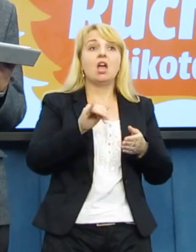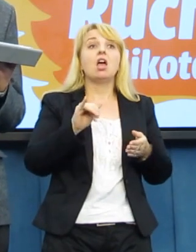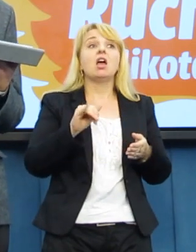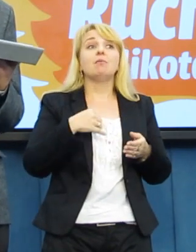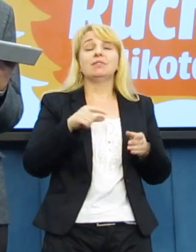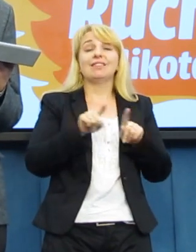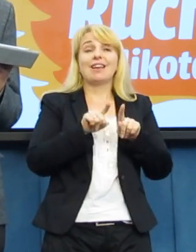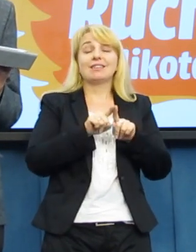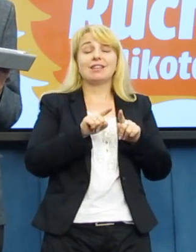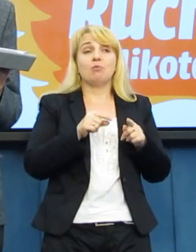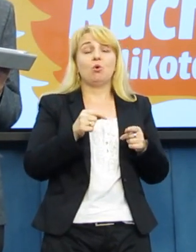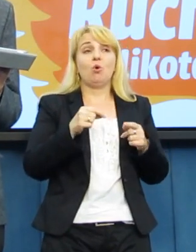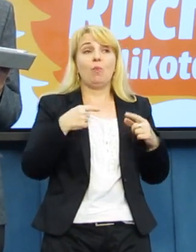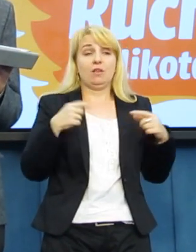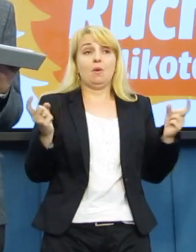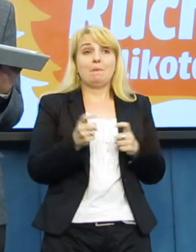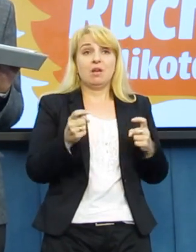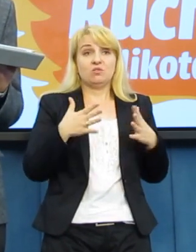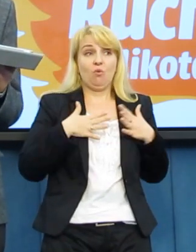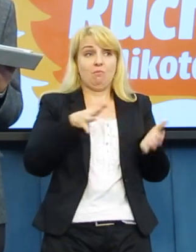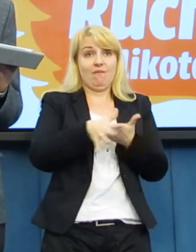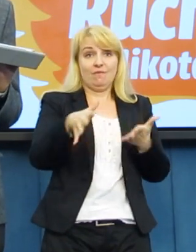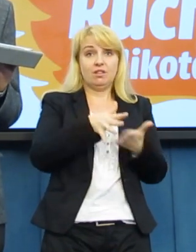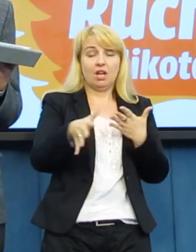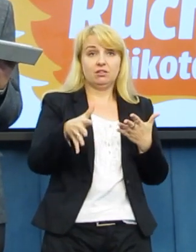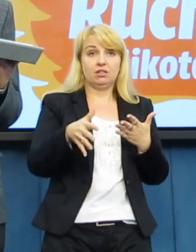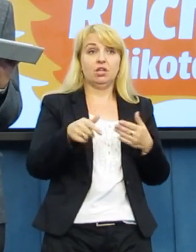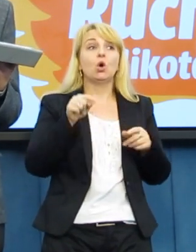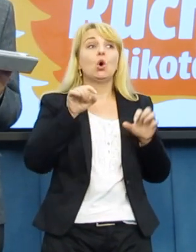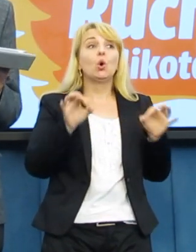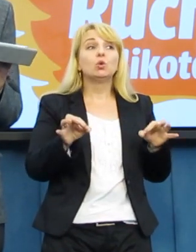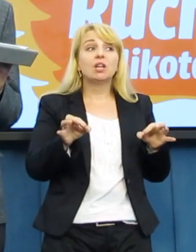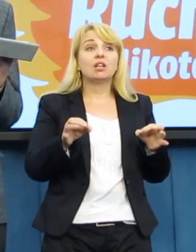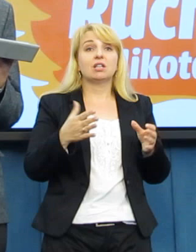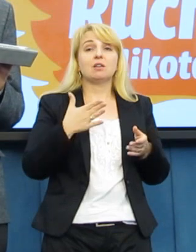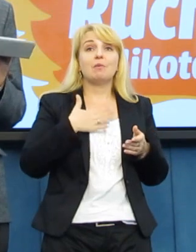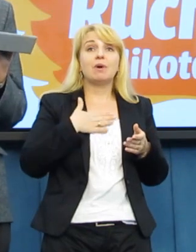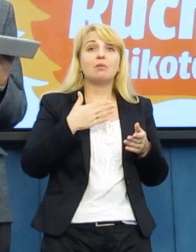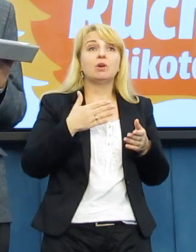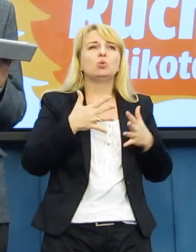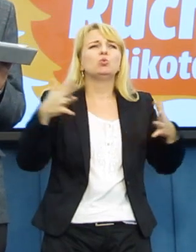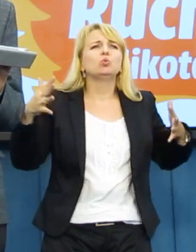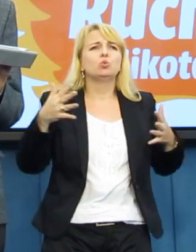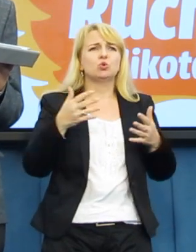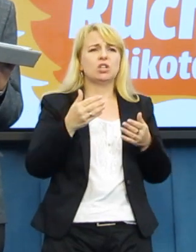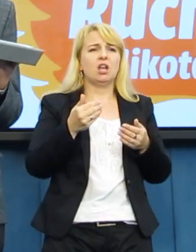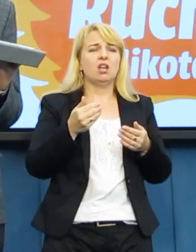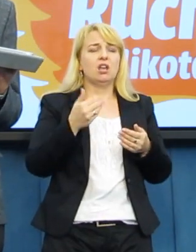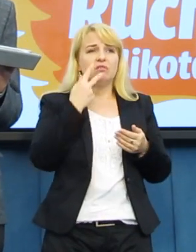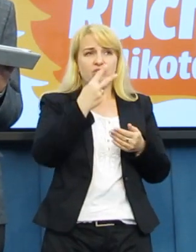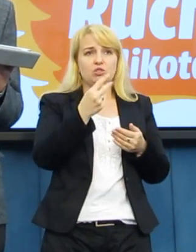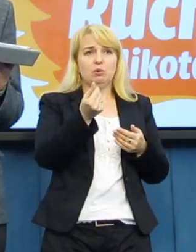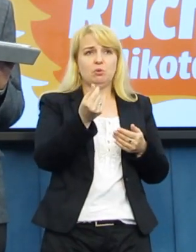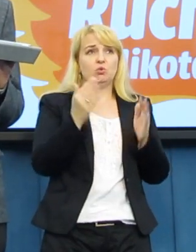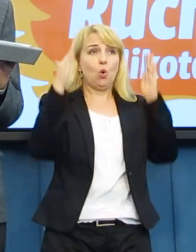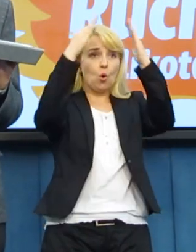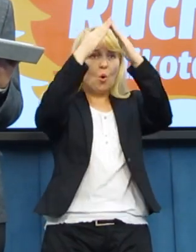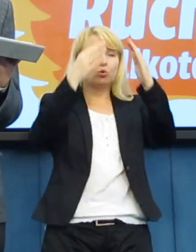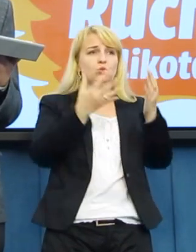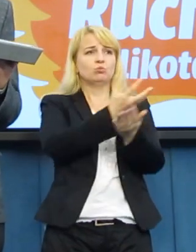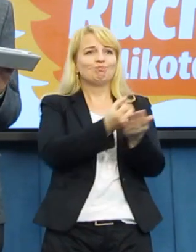Państwa ponosi w związku z tym obciążenia. Więc mamy tu do czynienia z jakimś monstrualnym wyłudzaniem pieniędzy ze strony Kościoła.